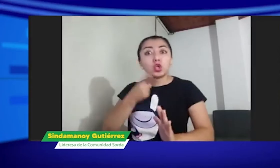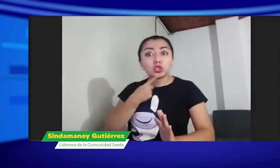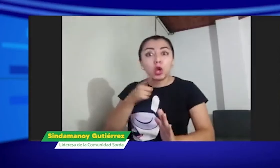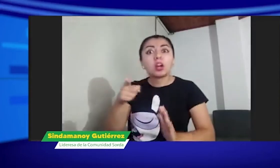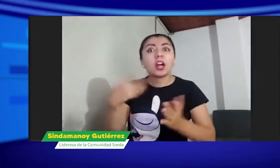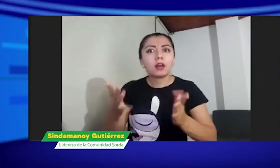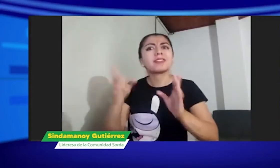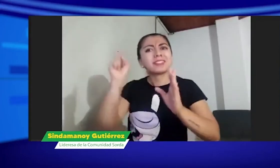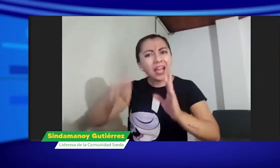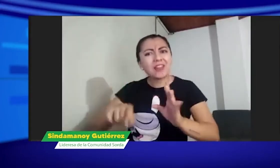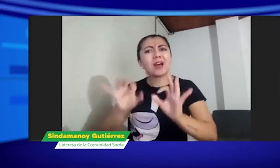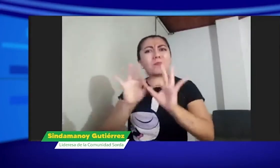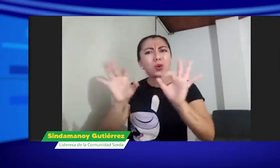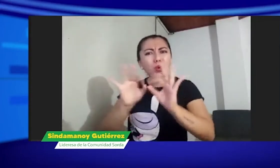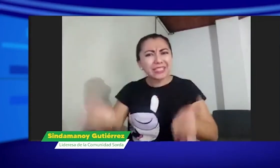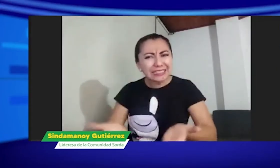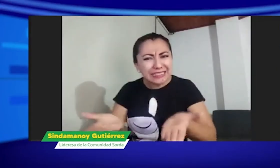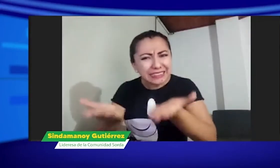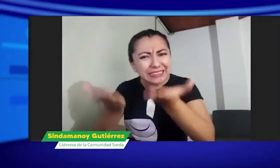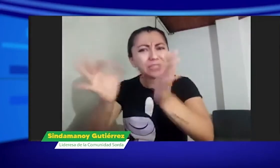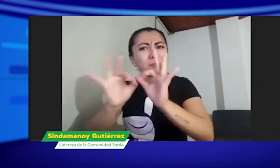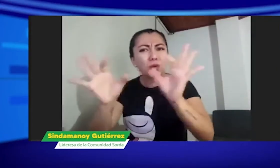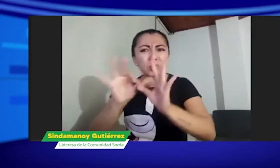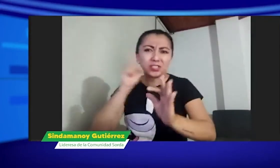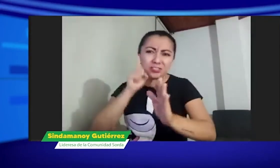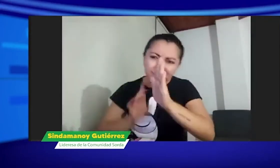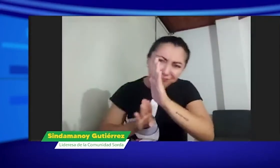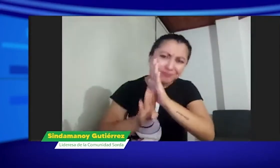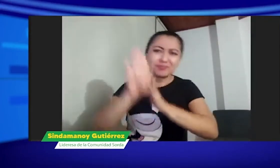procesos pero nosotros como personas sordas también debemos aprovechar